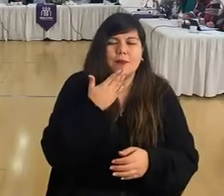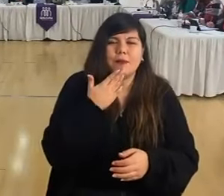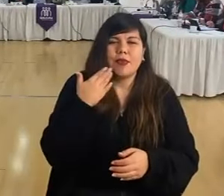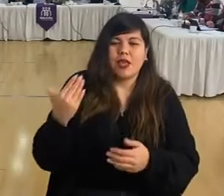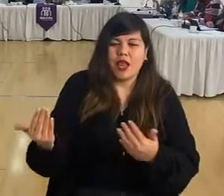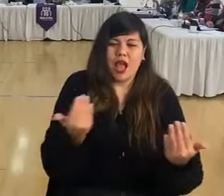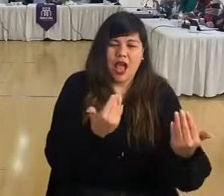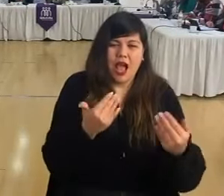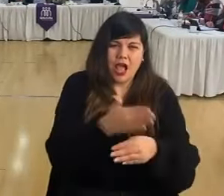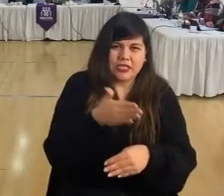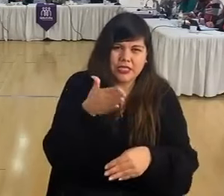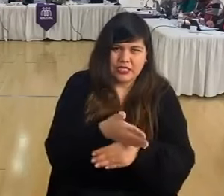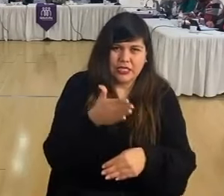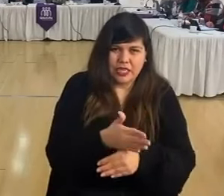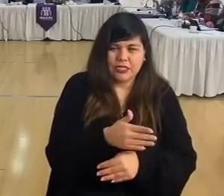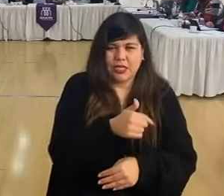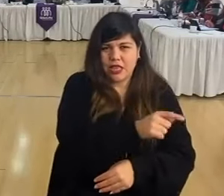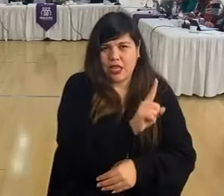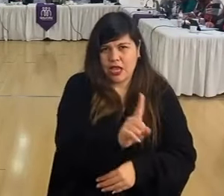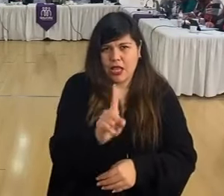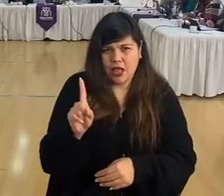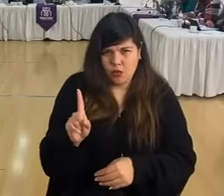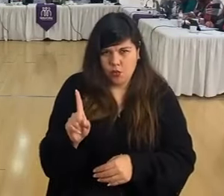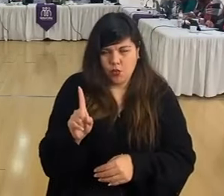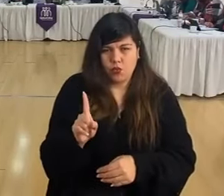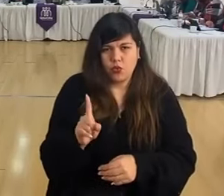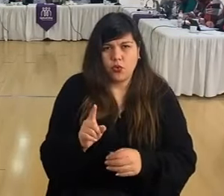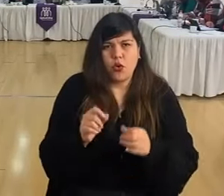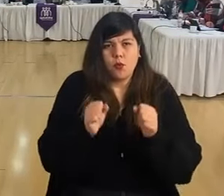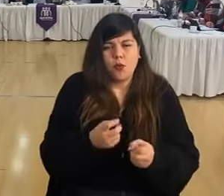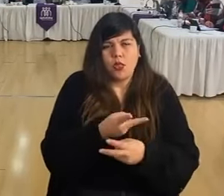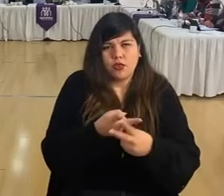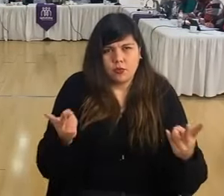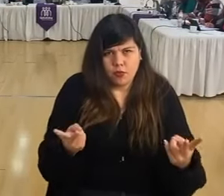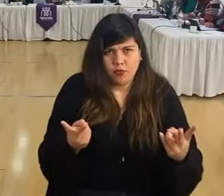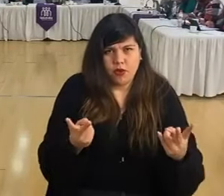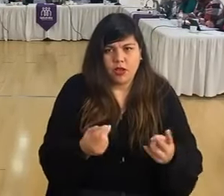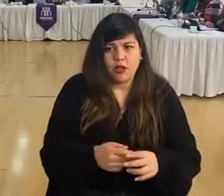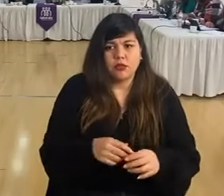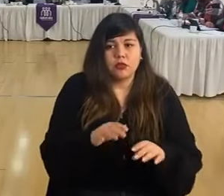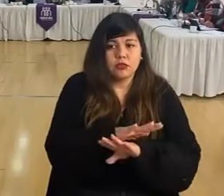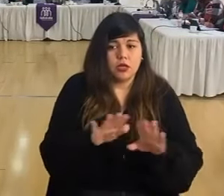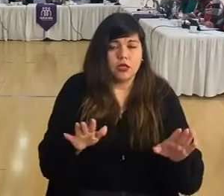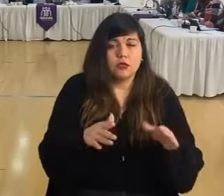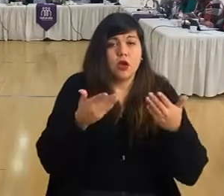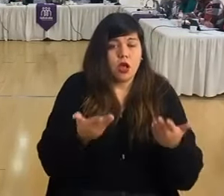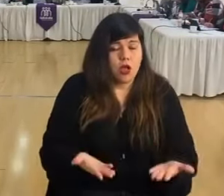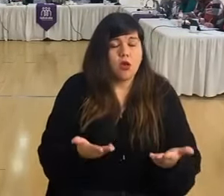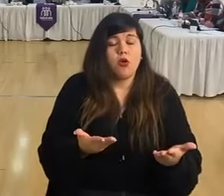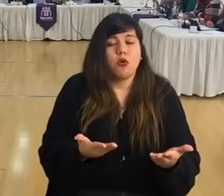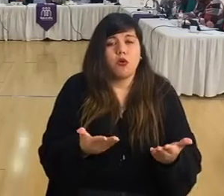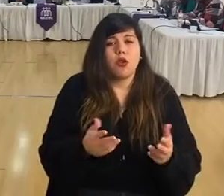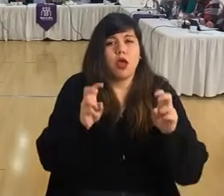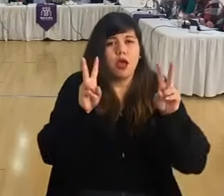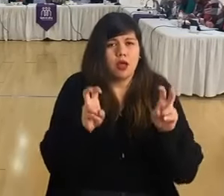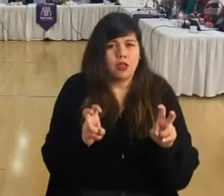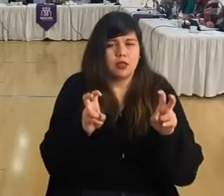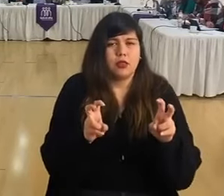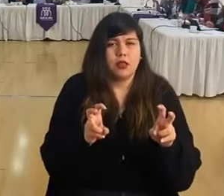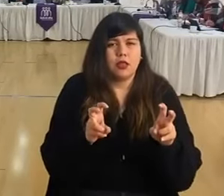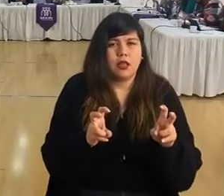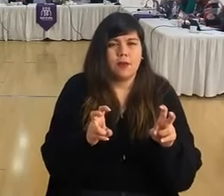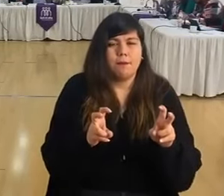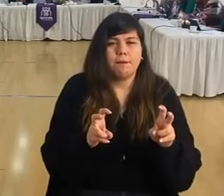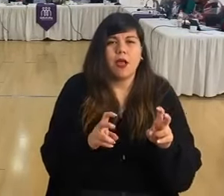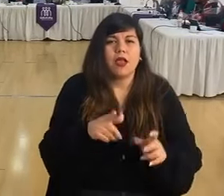uno me imagino que en algún momento podrán ser públicas. Así que eso y ahora voy a pasar a temas que a la